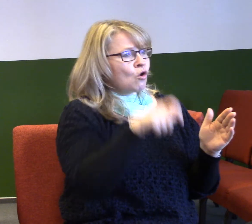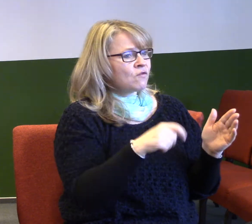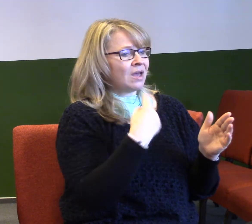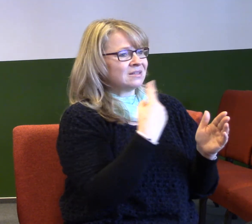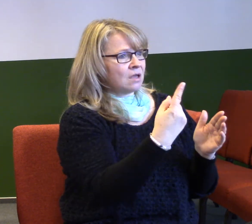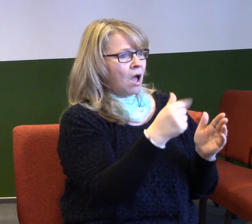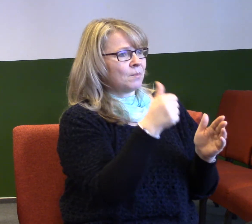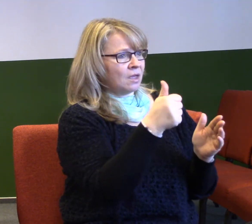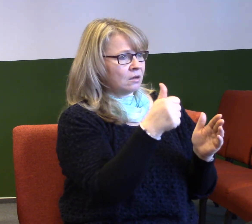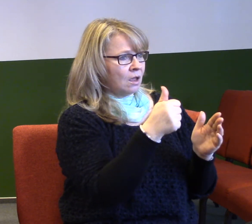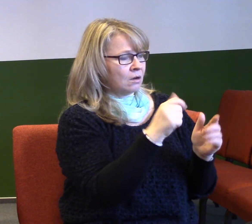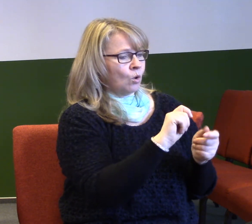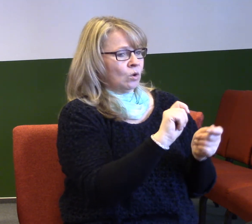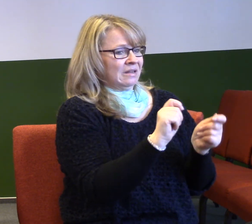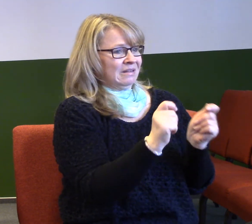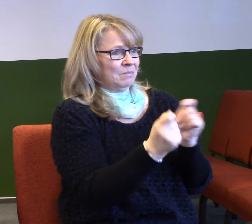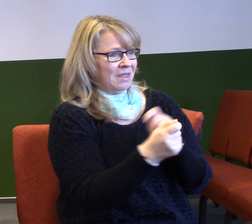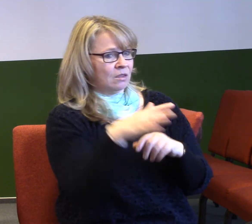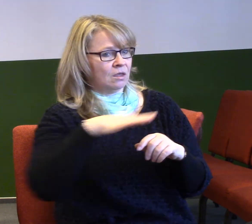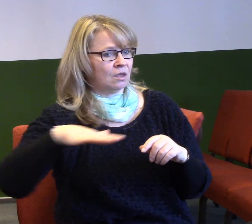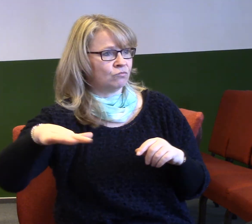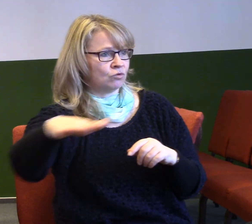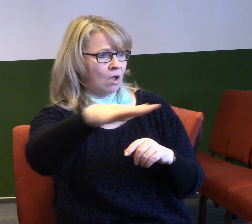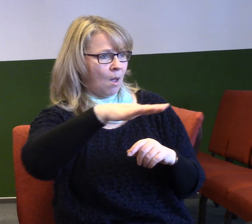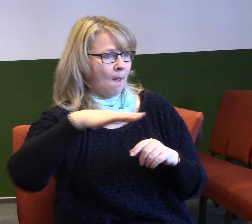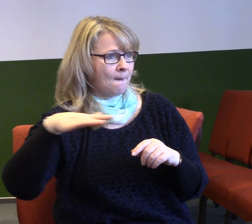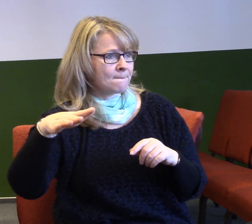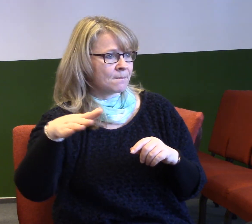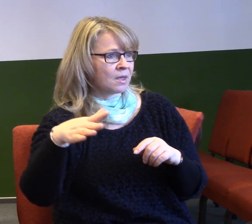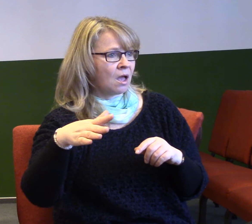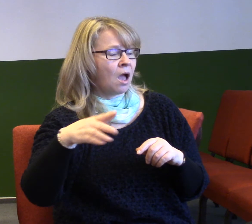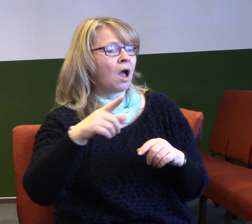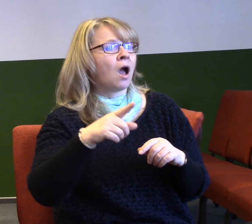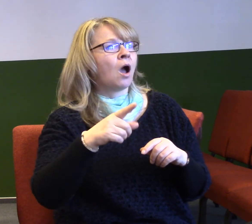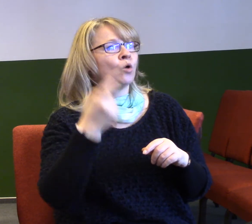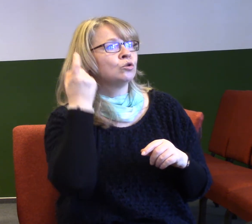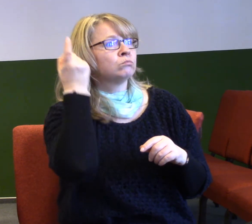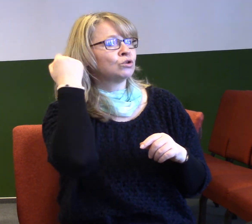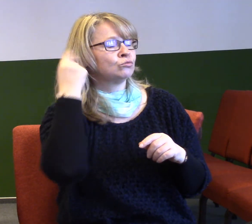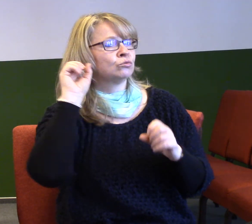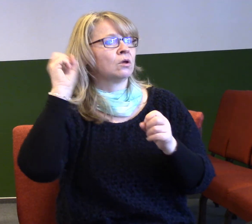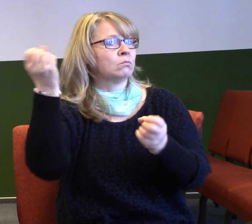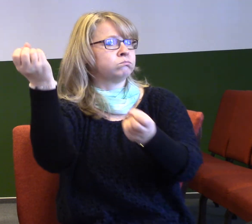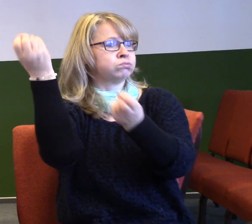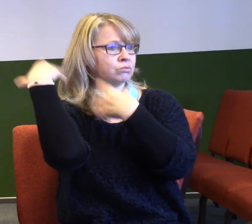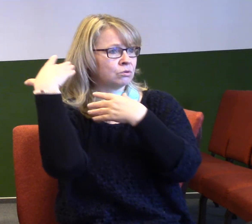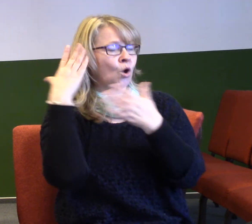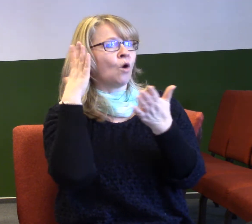A najednou lidé odložili různé své předsudky a přesvědčení o motivech těch druhých a začali věřit, že ten motiv